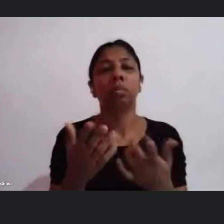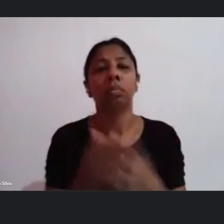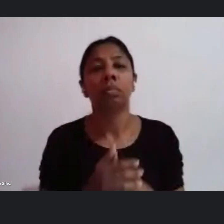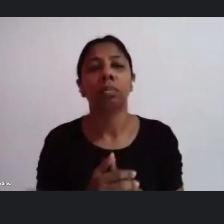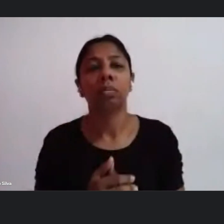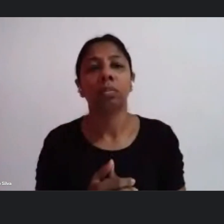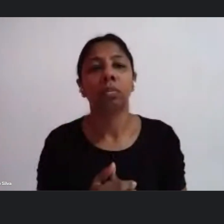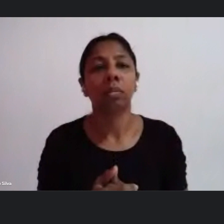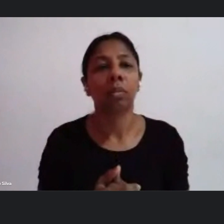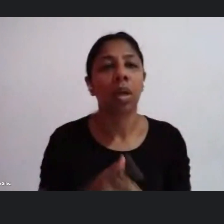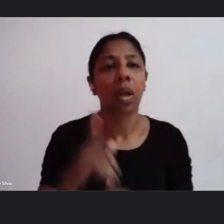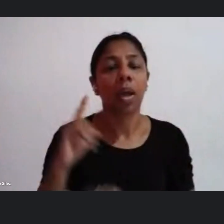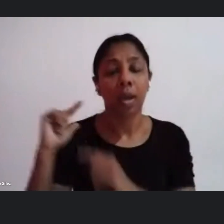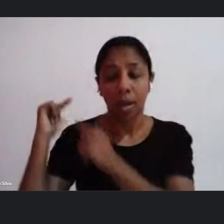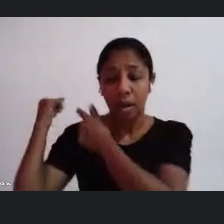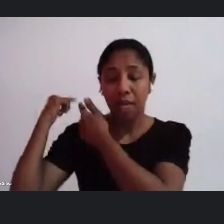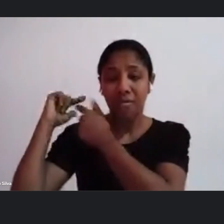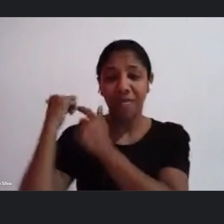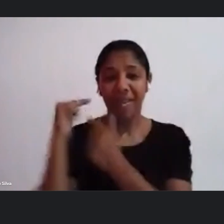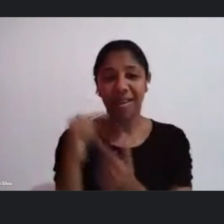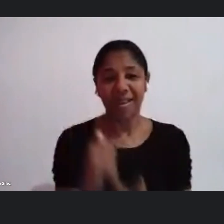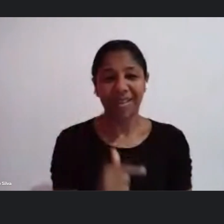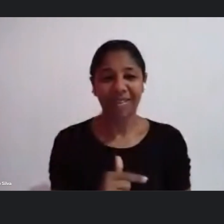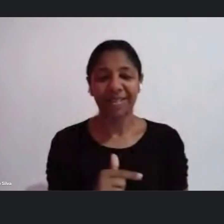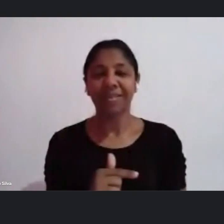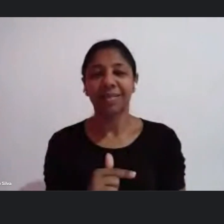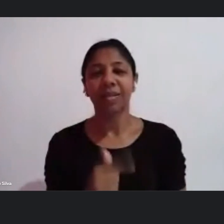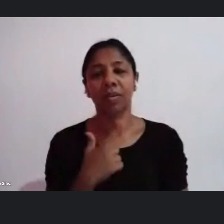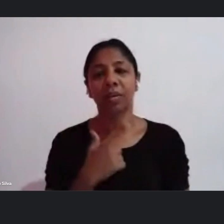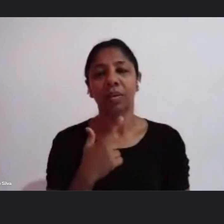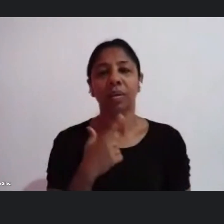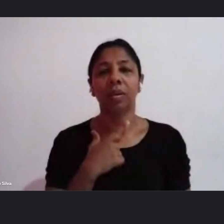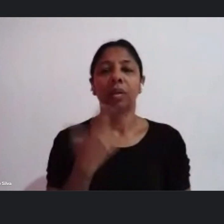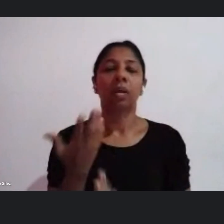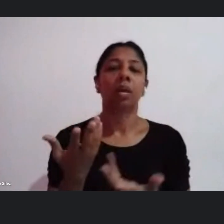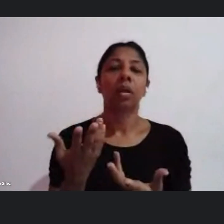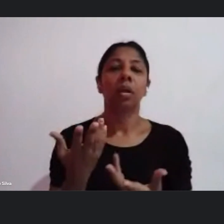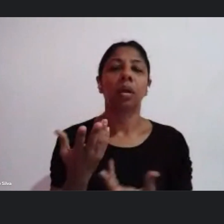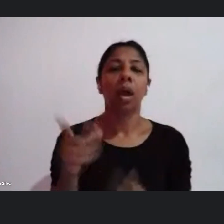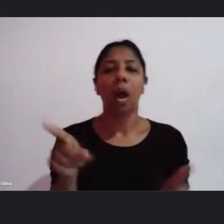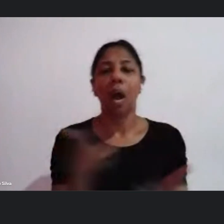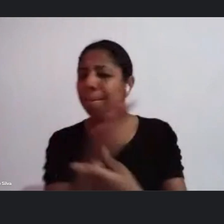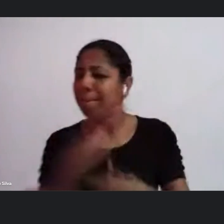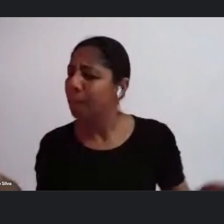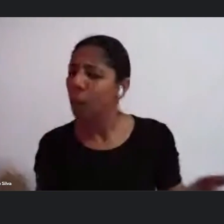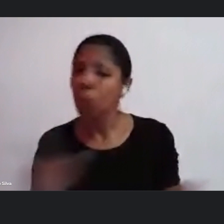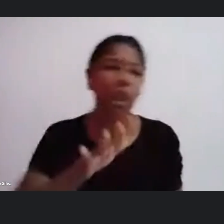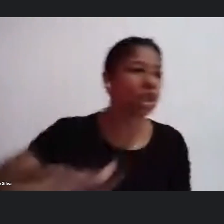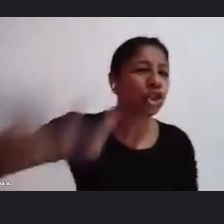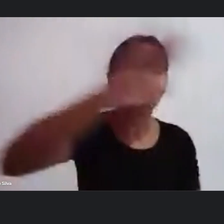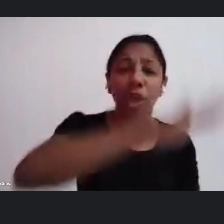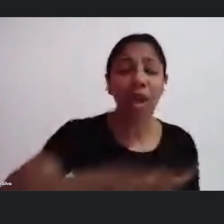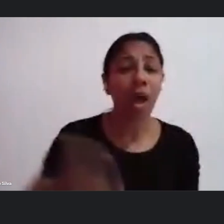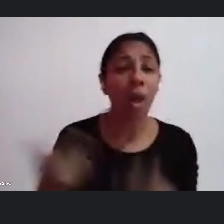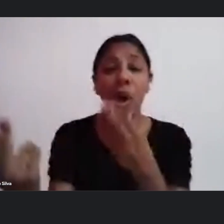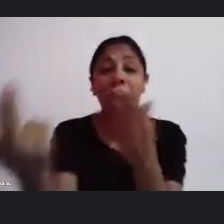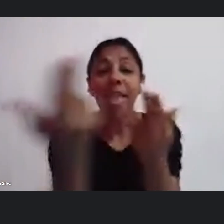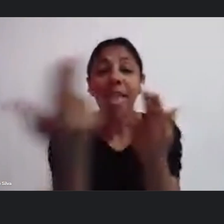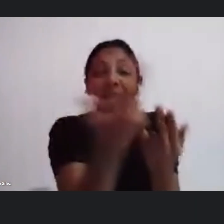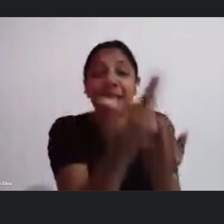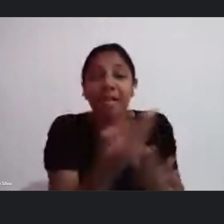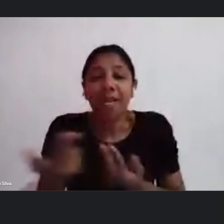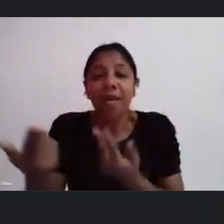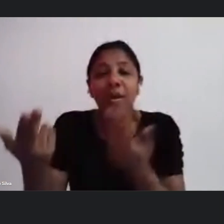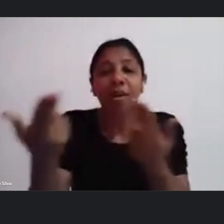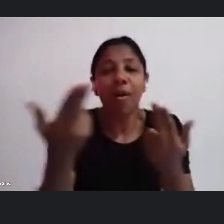tradições a grande indústria vem no formato globalizado é a mesma música em qualquer lugar não interessa se você tá numa pequena cidade